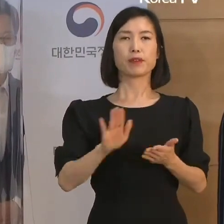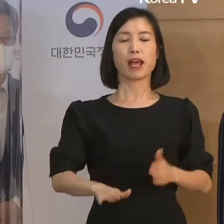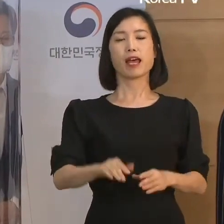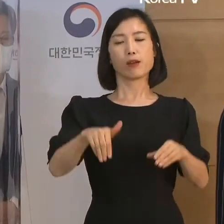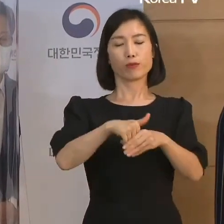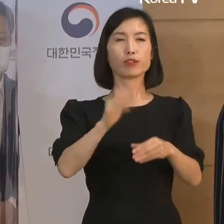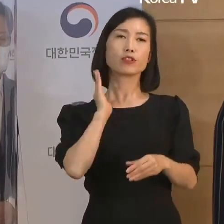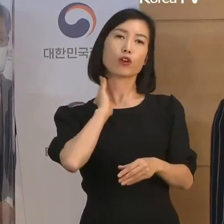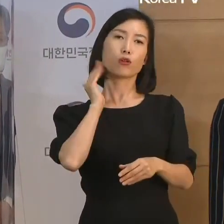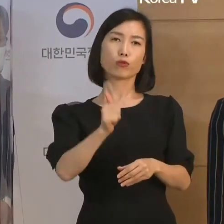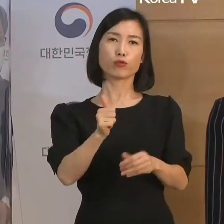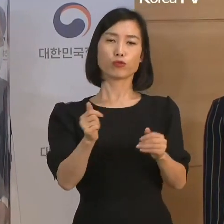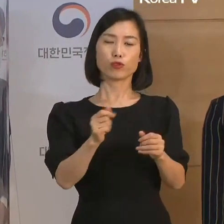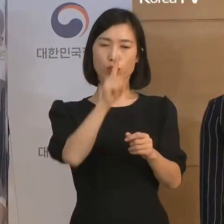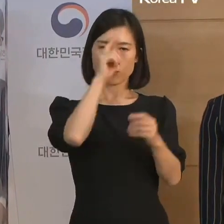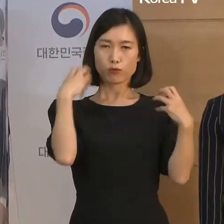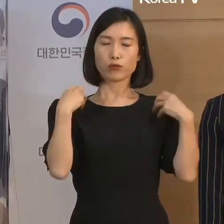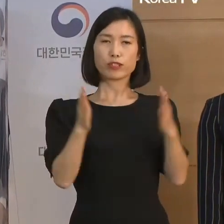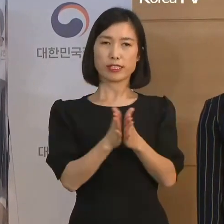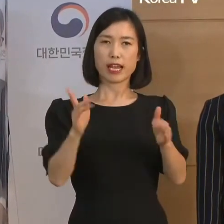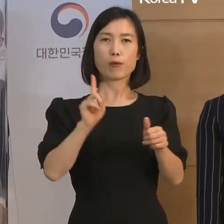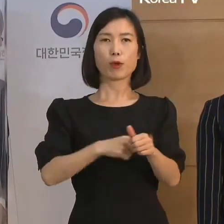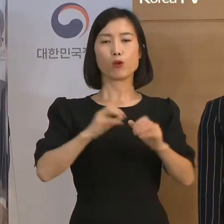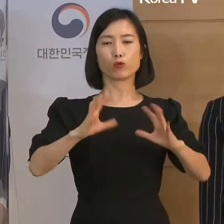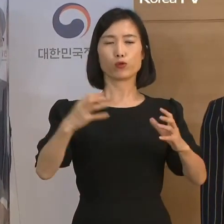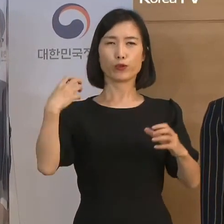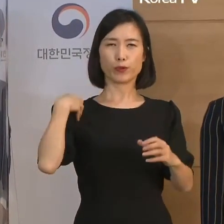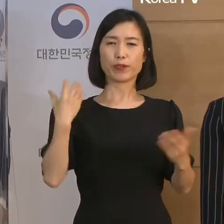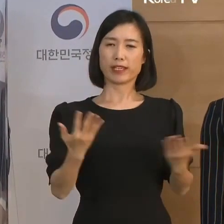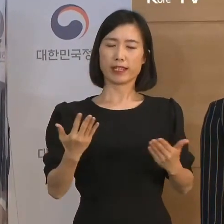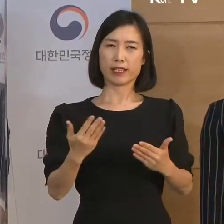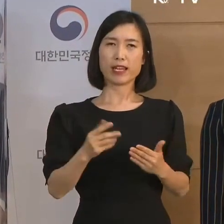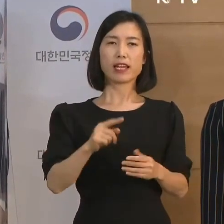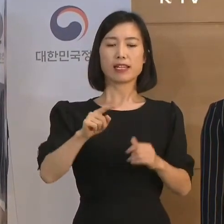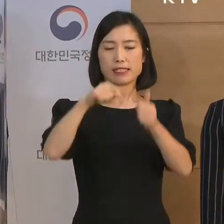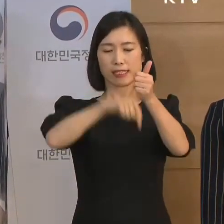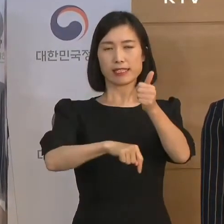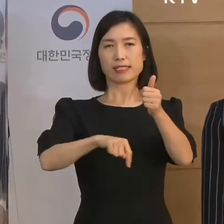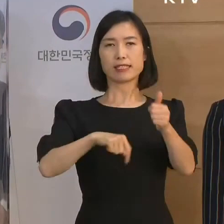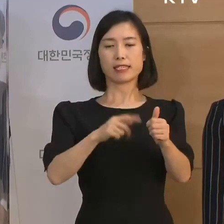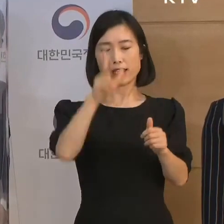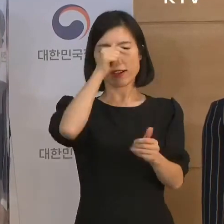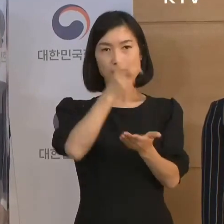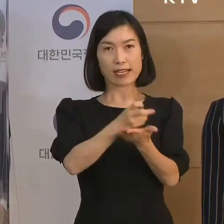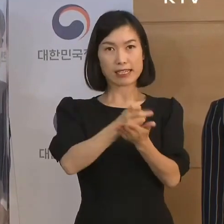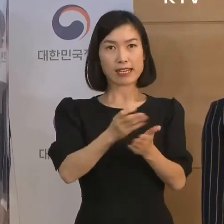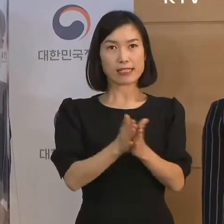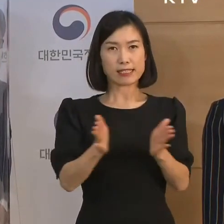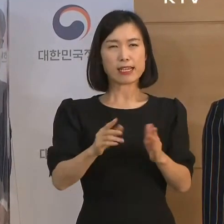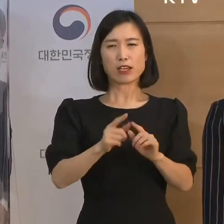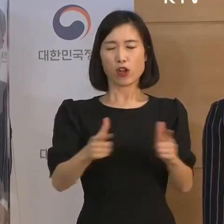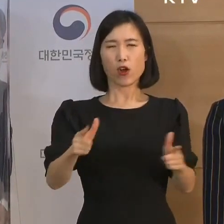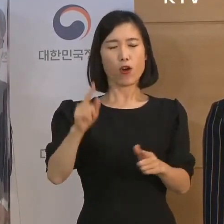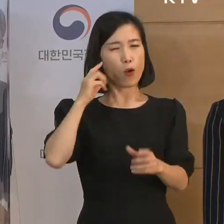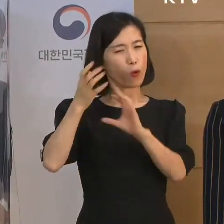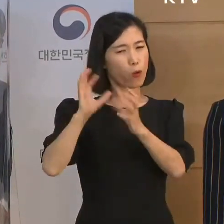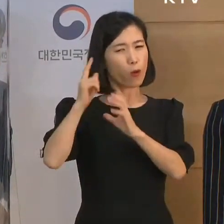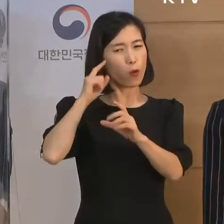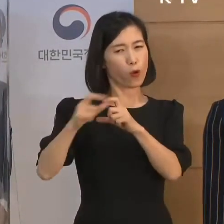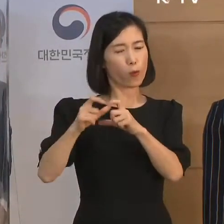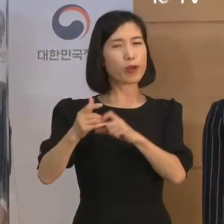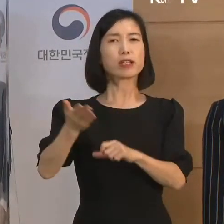문재인 정부 출범과 함께 국정과제로 본격 추진된 자치경찰제는 3년여의 각계각층의 숙위를 거쳐